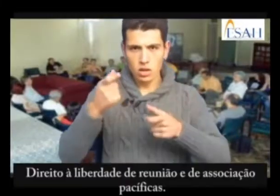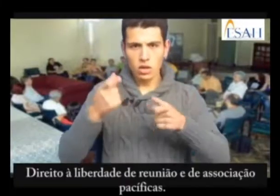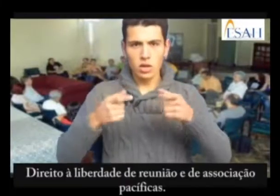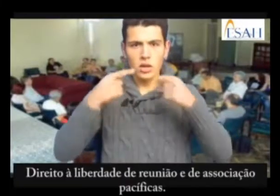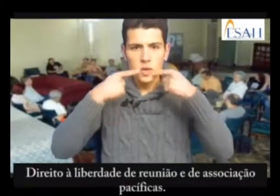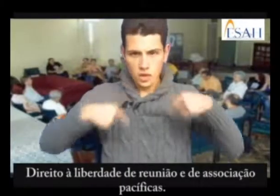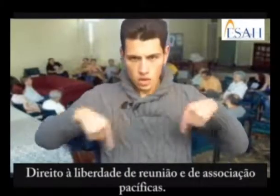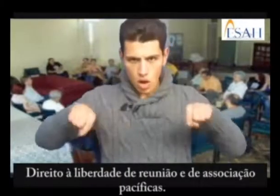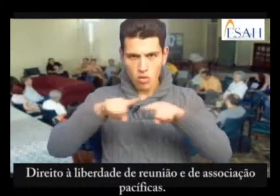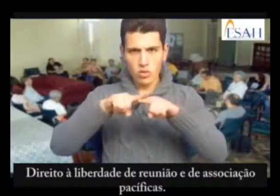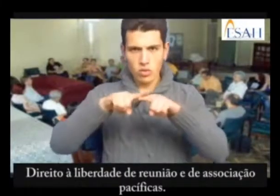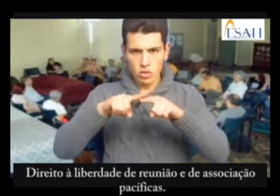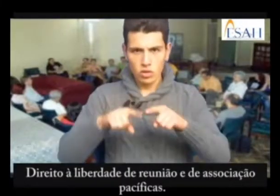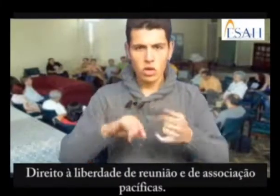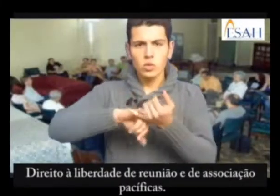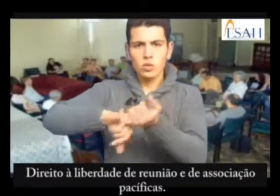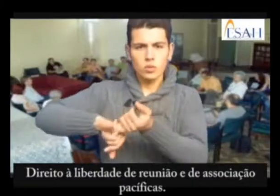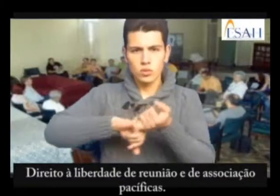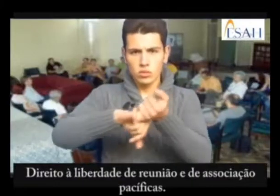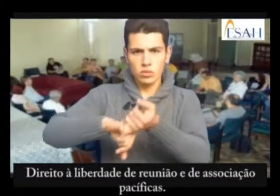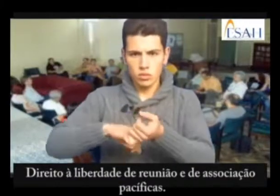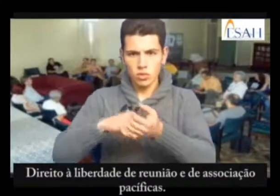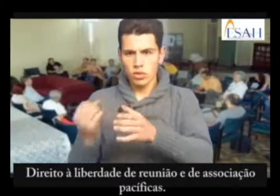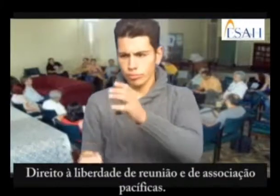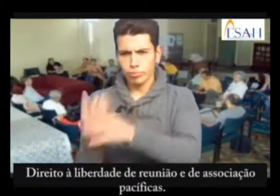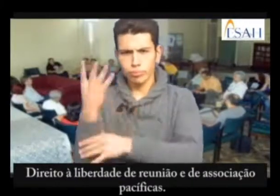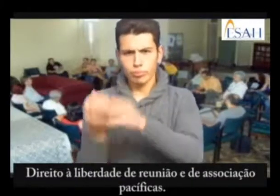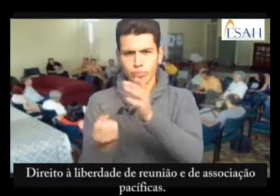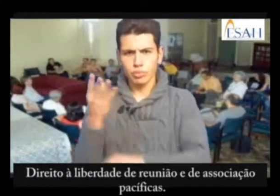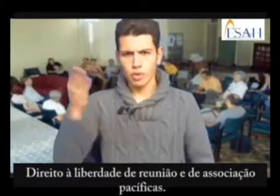Direito à liberdade de opinião e de associação passiva